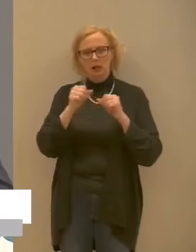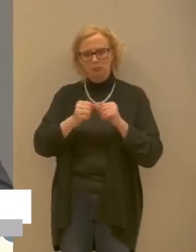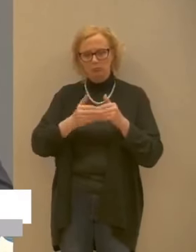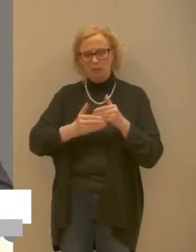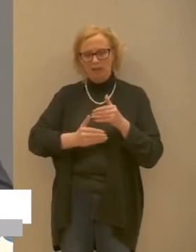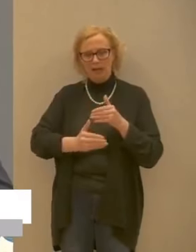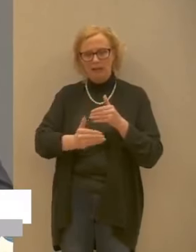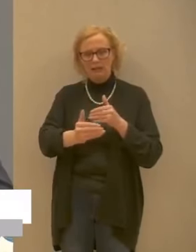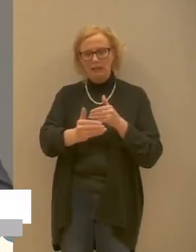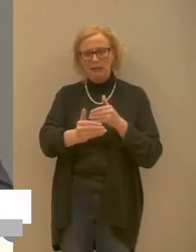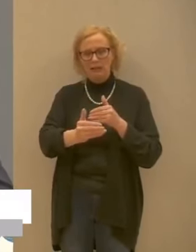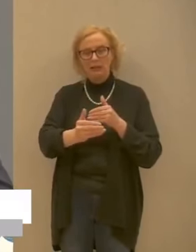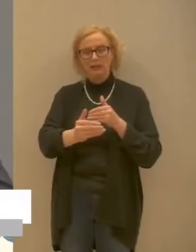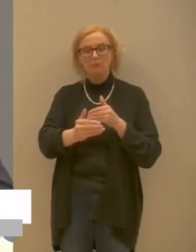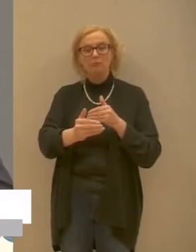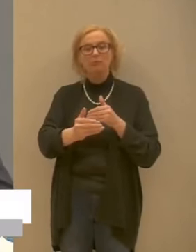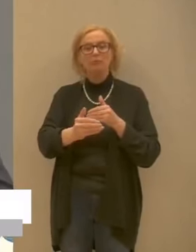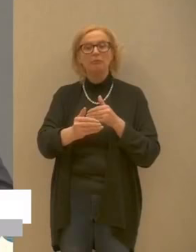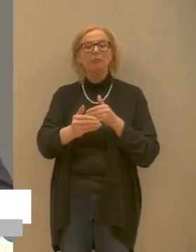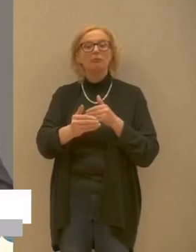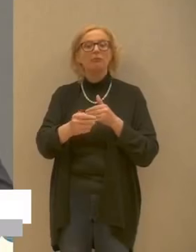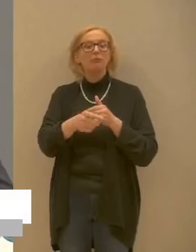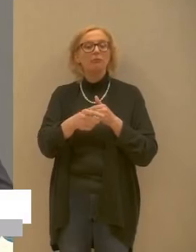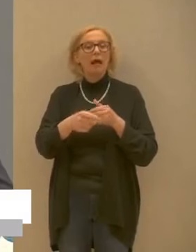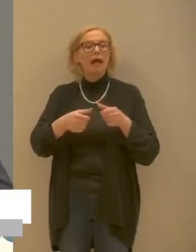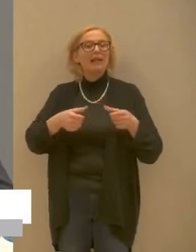in quel posto ma non perché